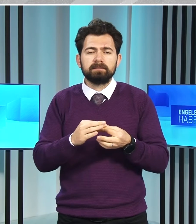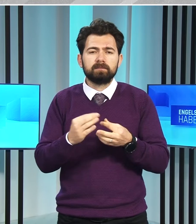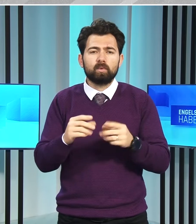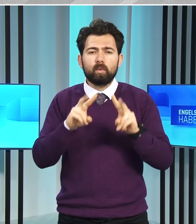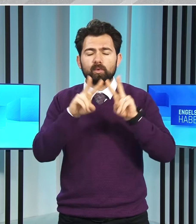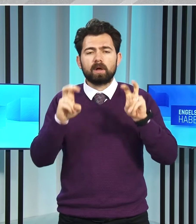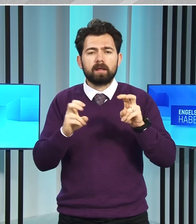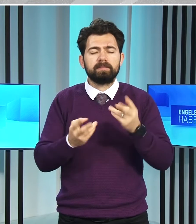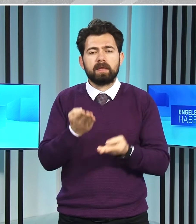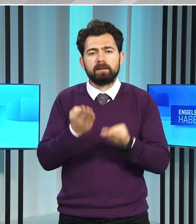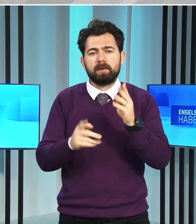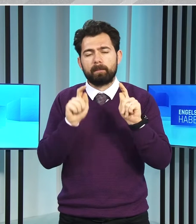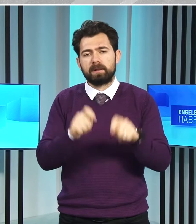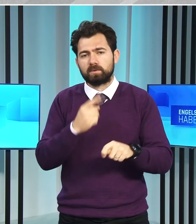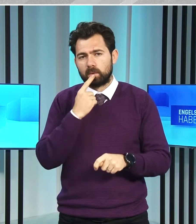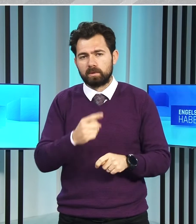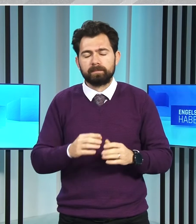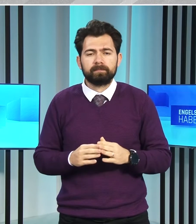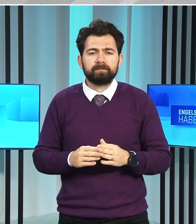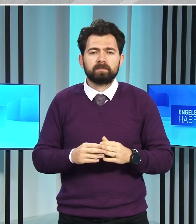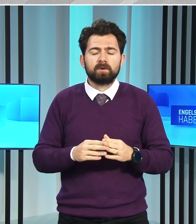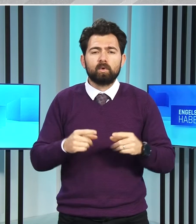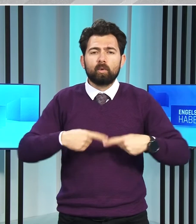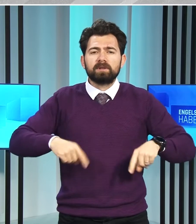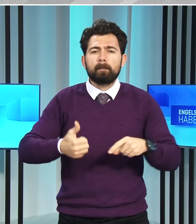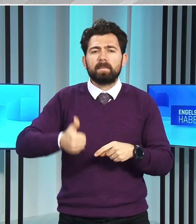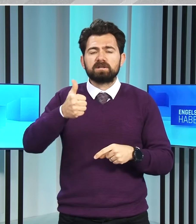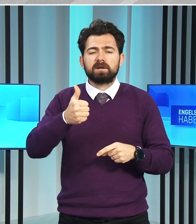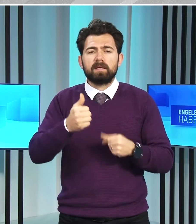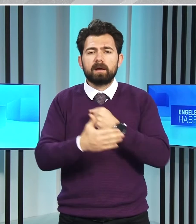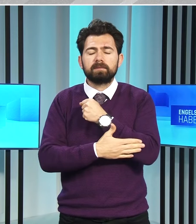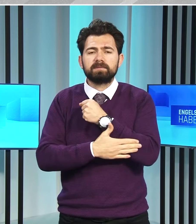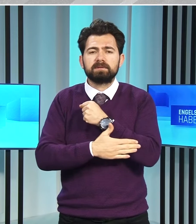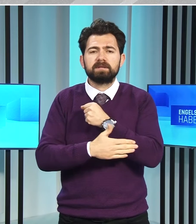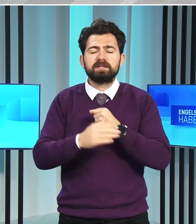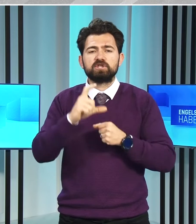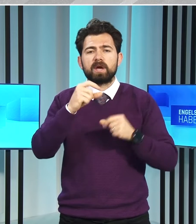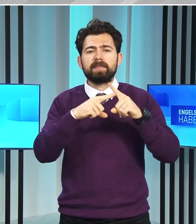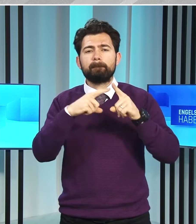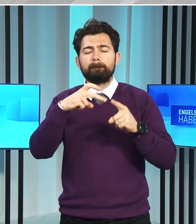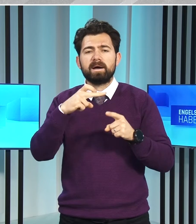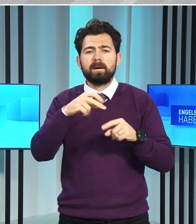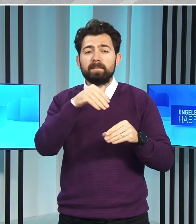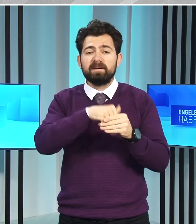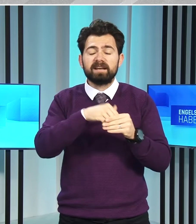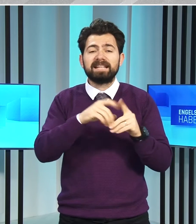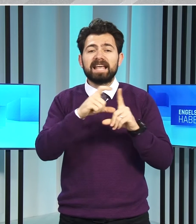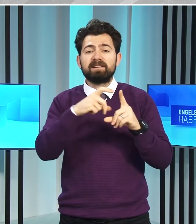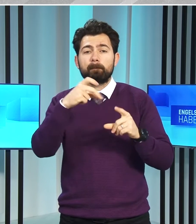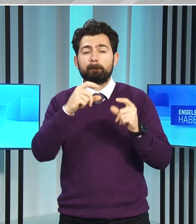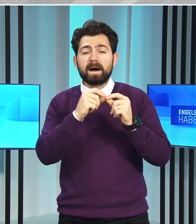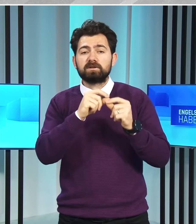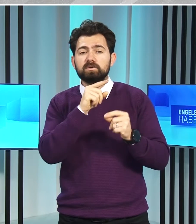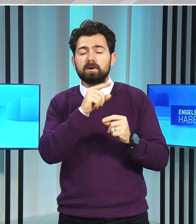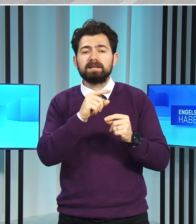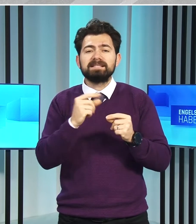Komite Başkan Vekili, CTP Milletvekili Devrim Barçınsa, sayı tartışması